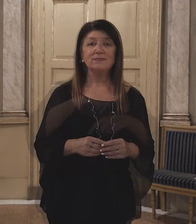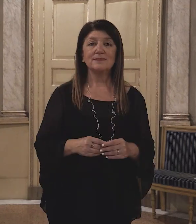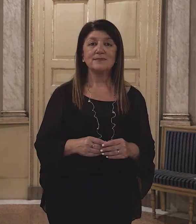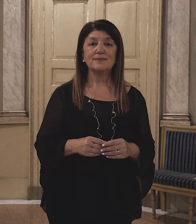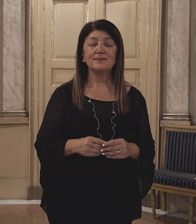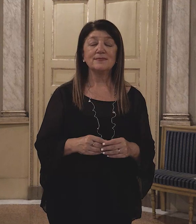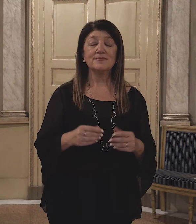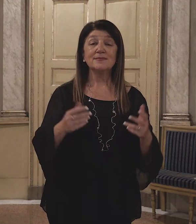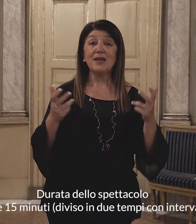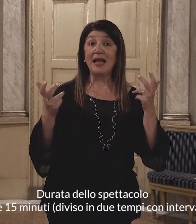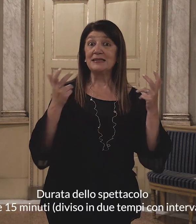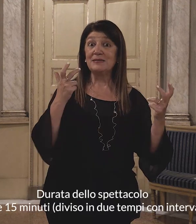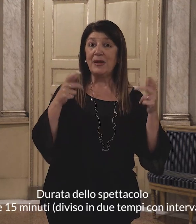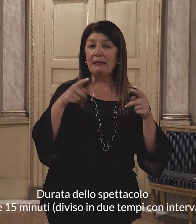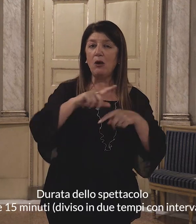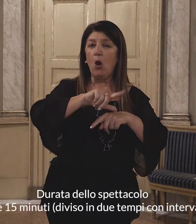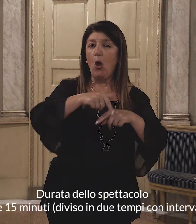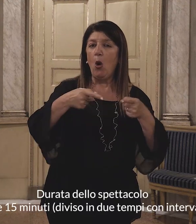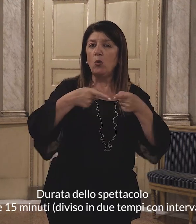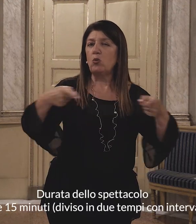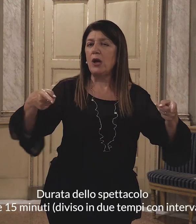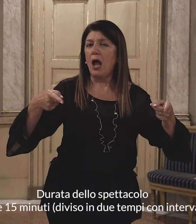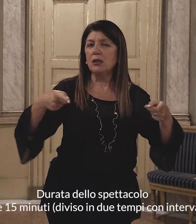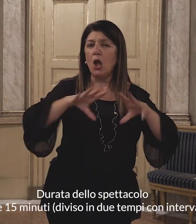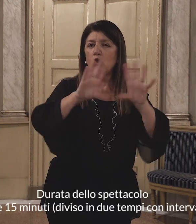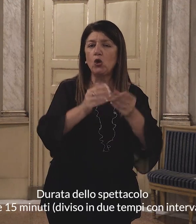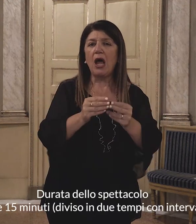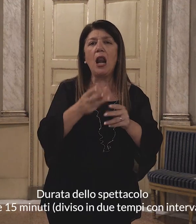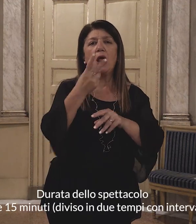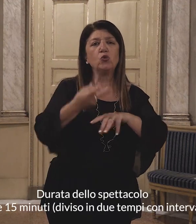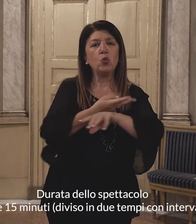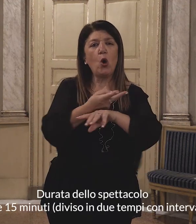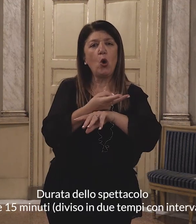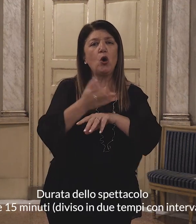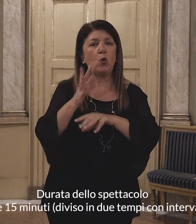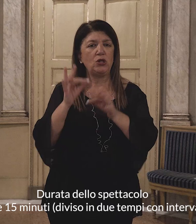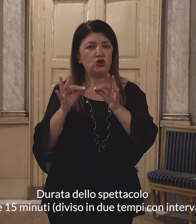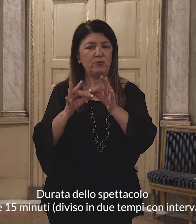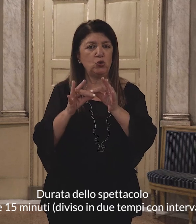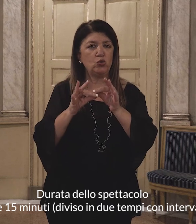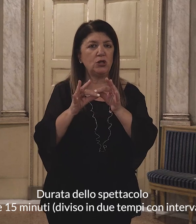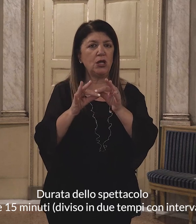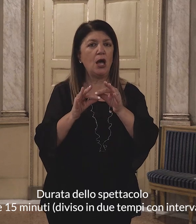Durata dello spettacolo, 2 ore e 15 minuti, diviso in due tempi con intervallo.